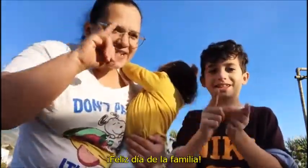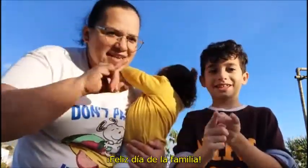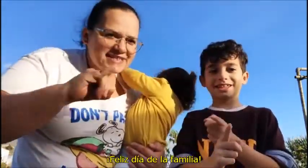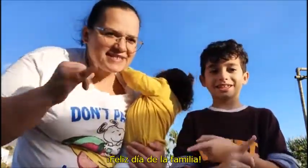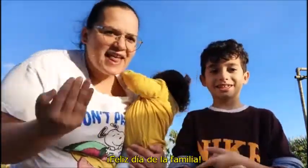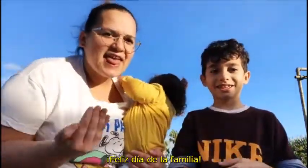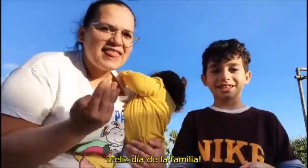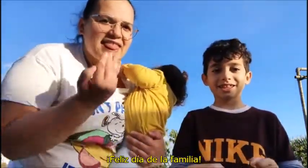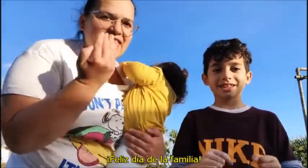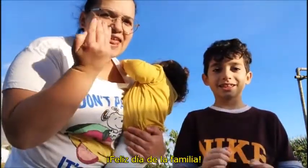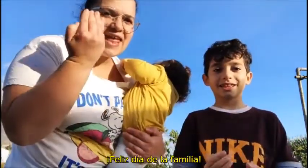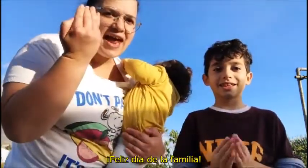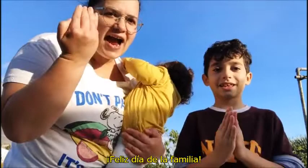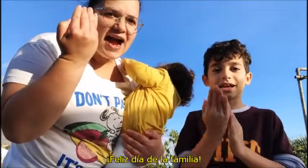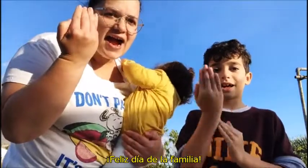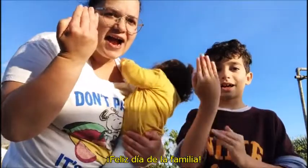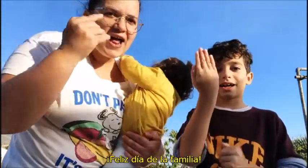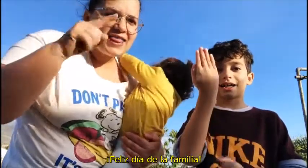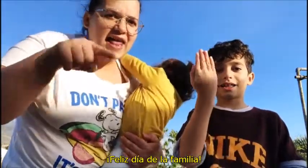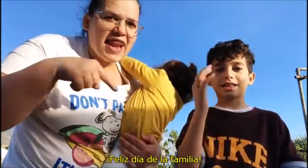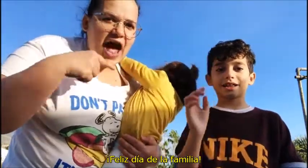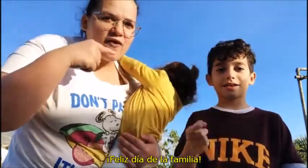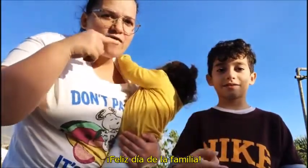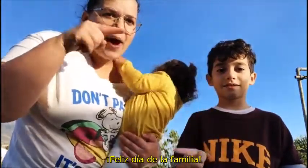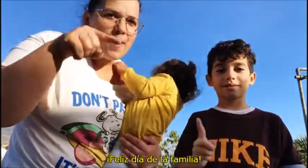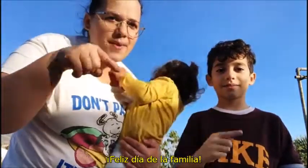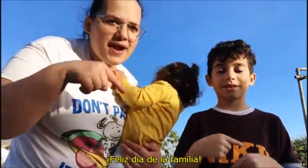¡Feliz día de la familia!